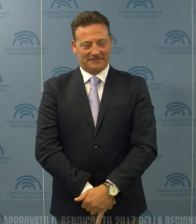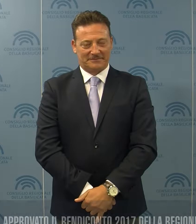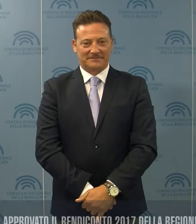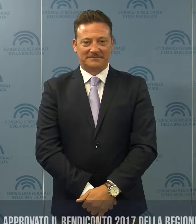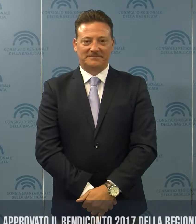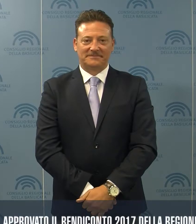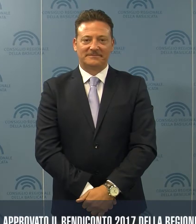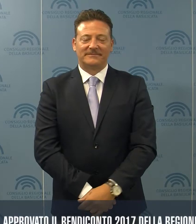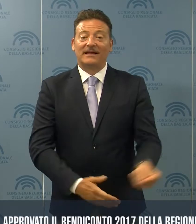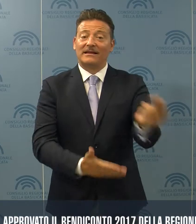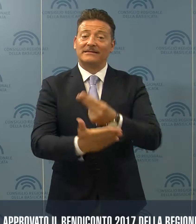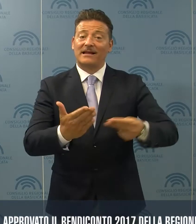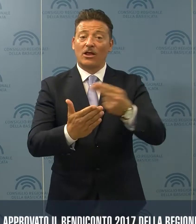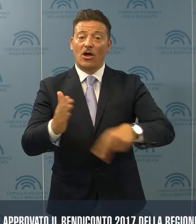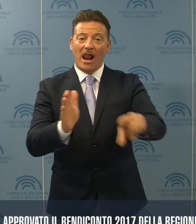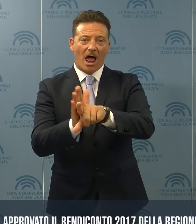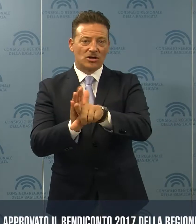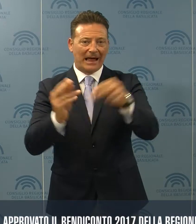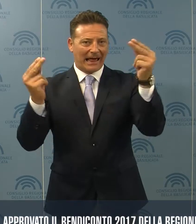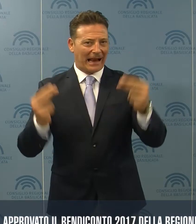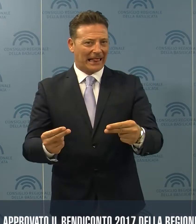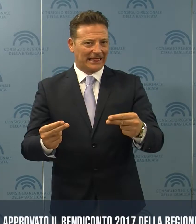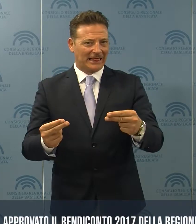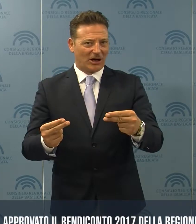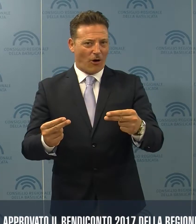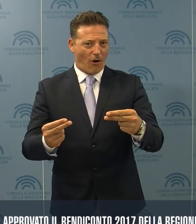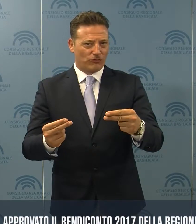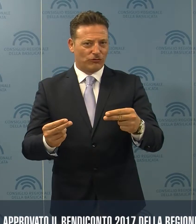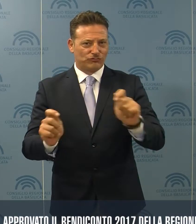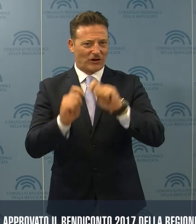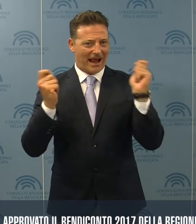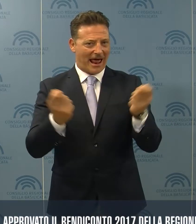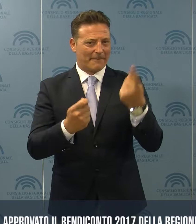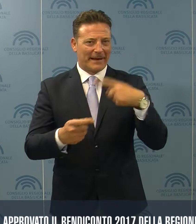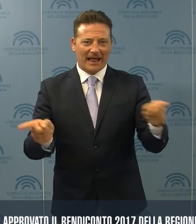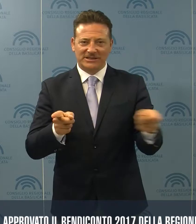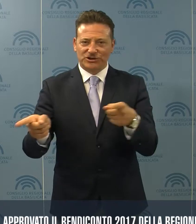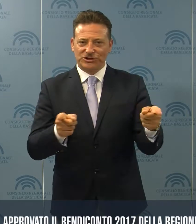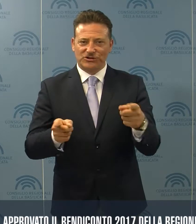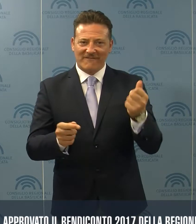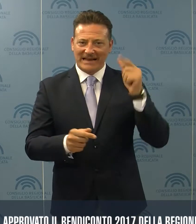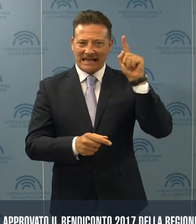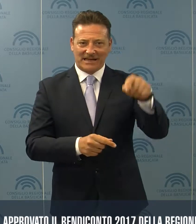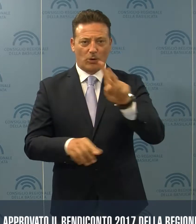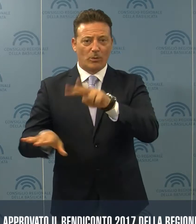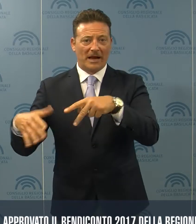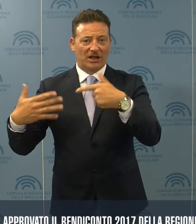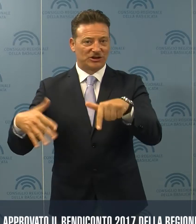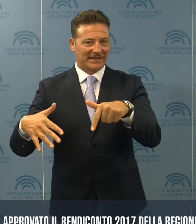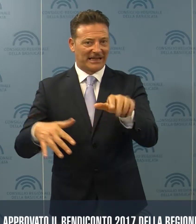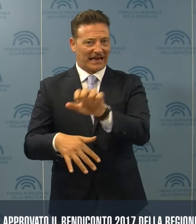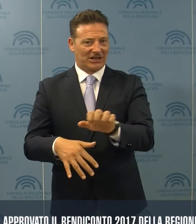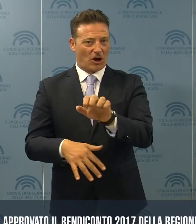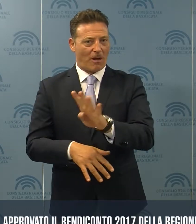Il disegno di legge del rendiconto generale per l'esercizio finanziario 2017 della